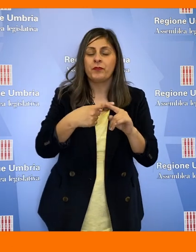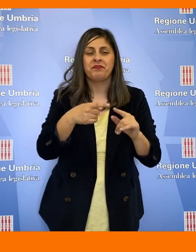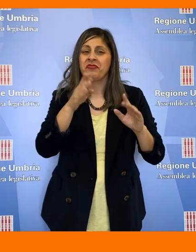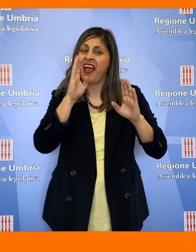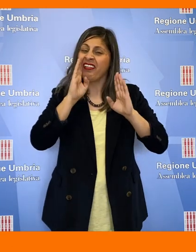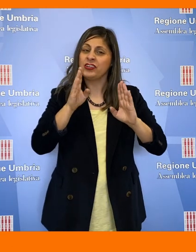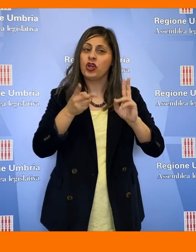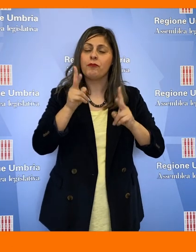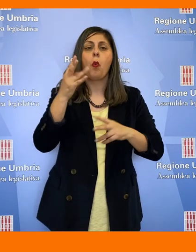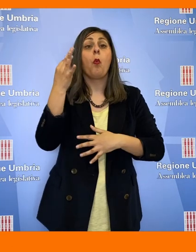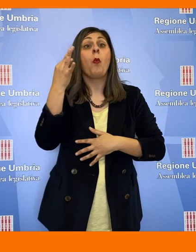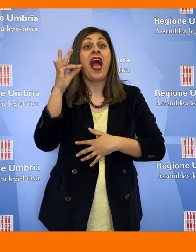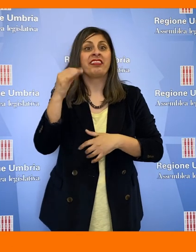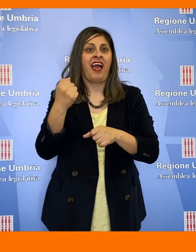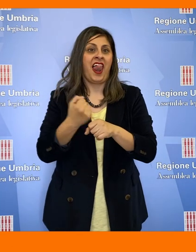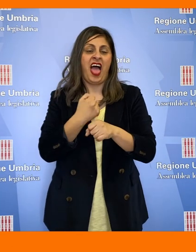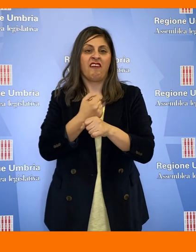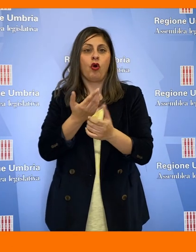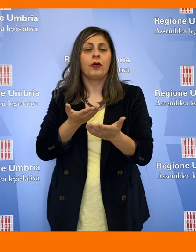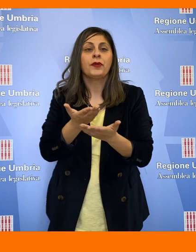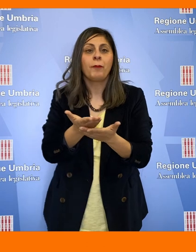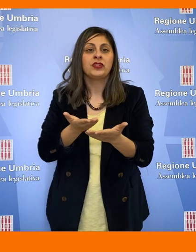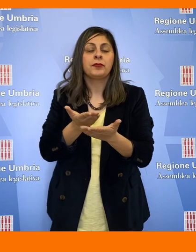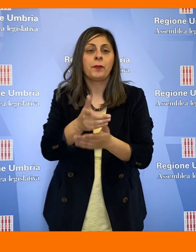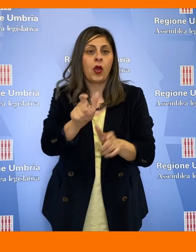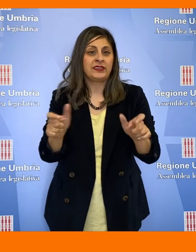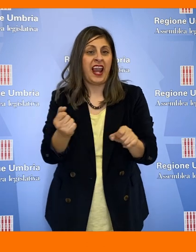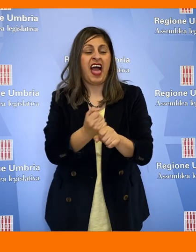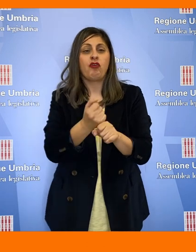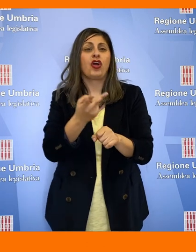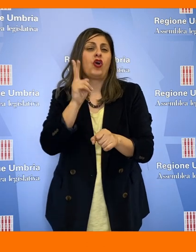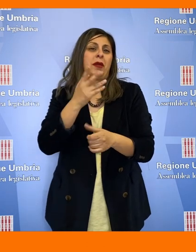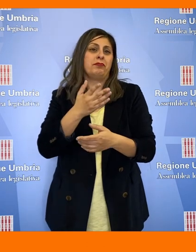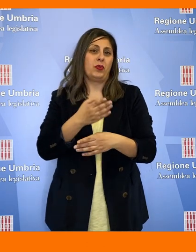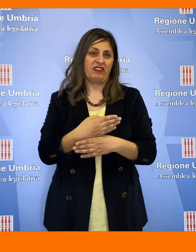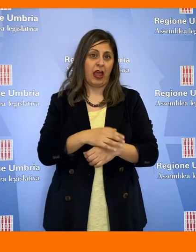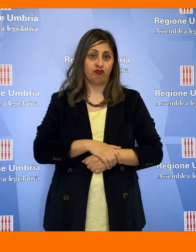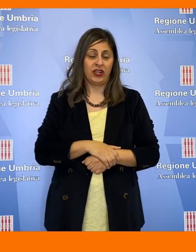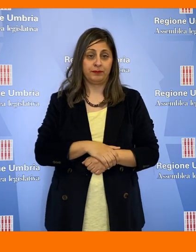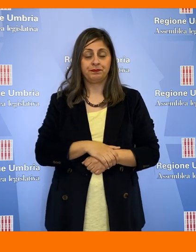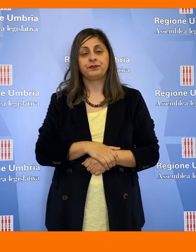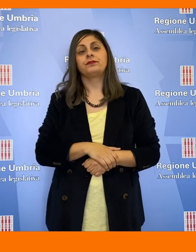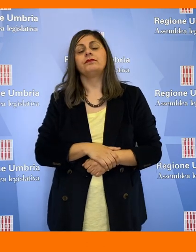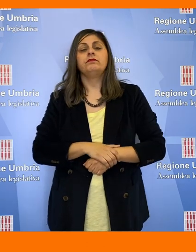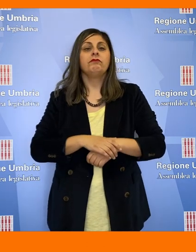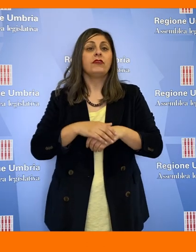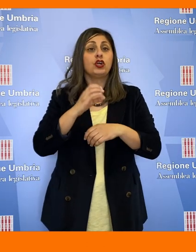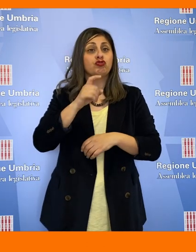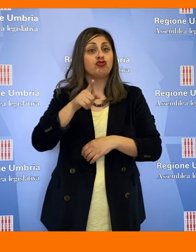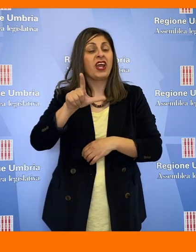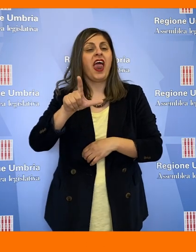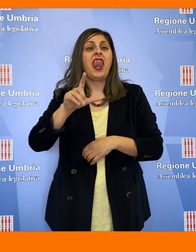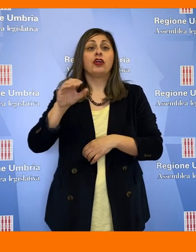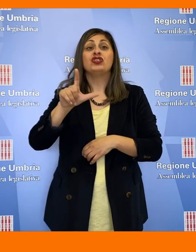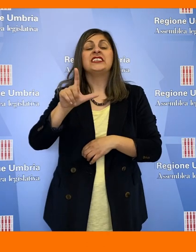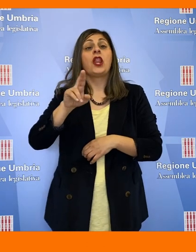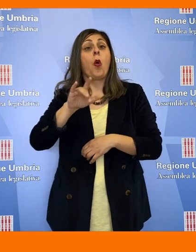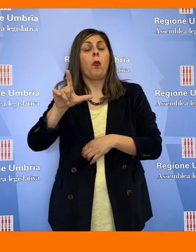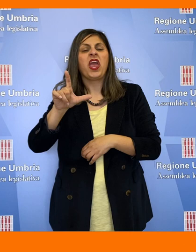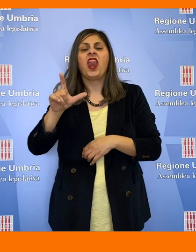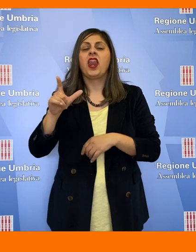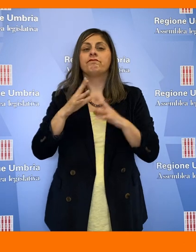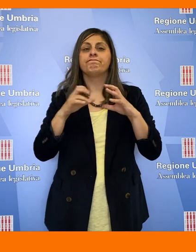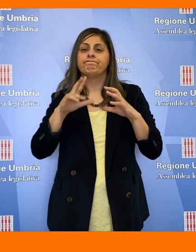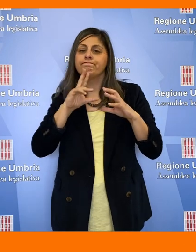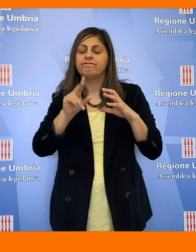oltre ad una maggiore attenzione alla qualità del lavoro proposto ai lavoratori più fragili. Le strutture di categoria di CGL, CISL e